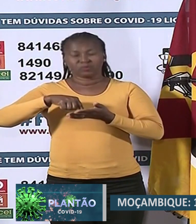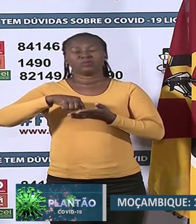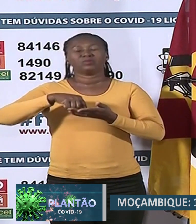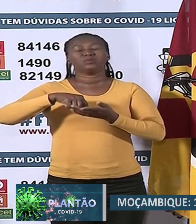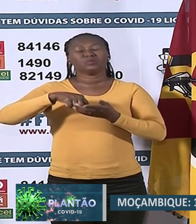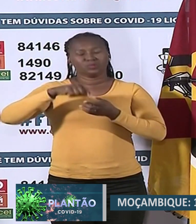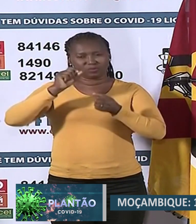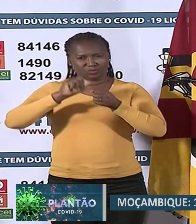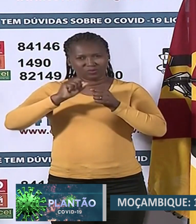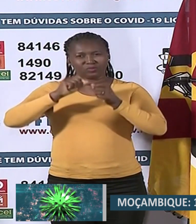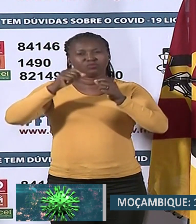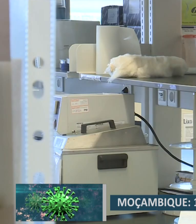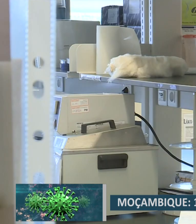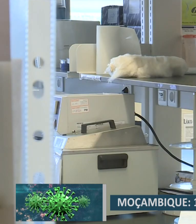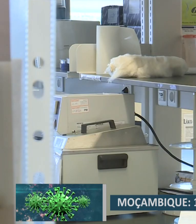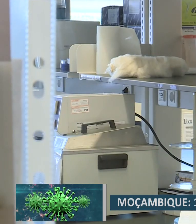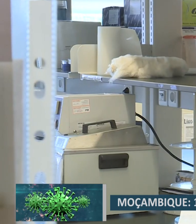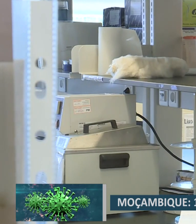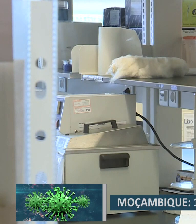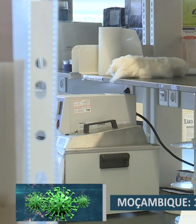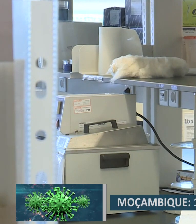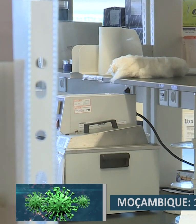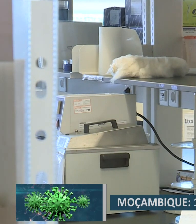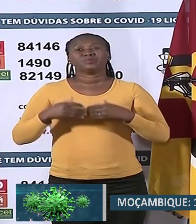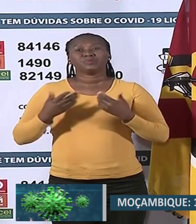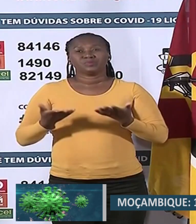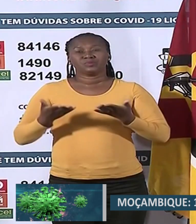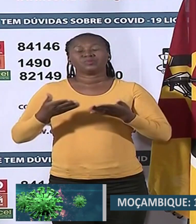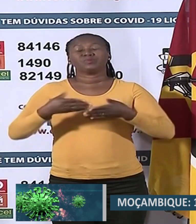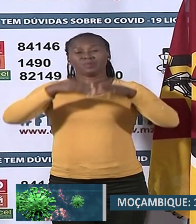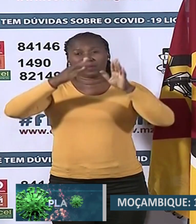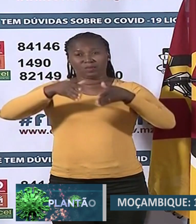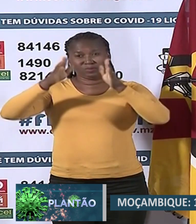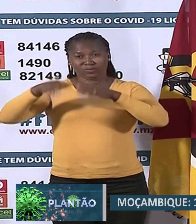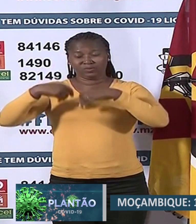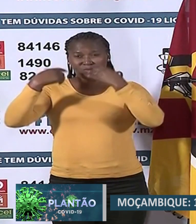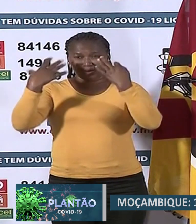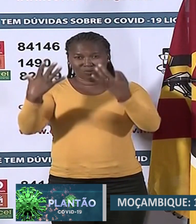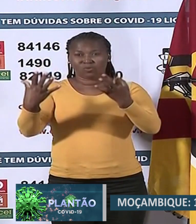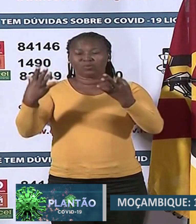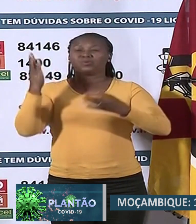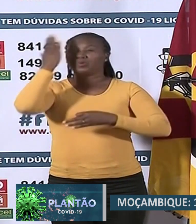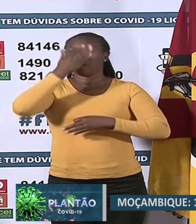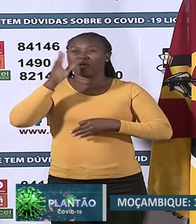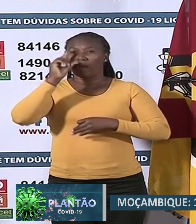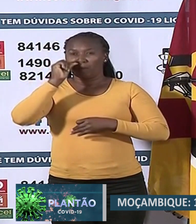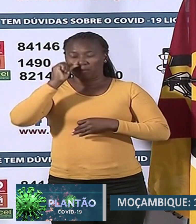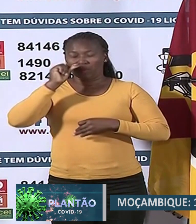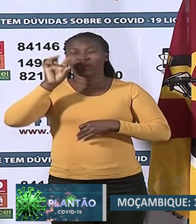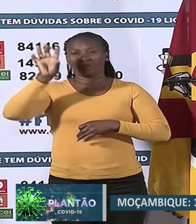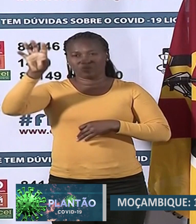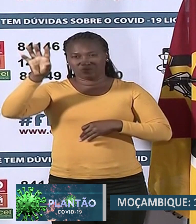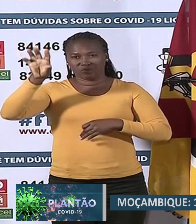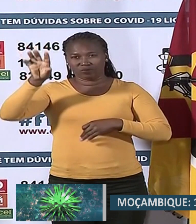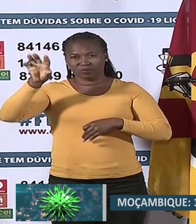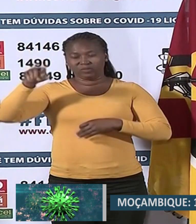contacto de um caso positivo. E temos oito casos da província de Nampula, que são seis da